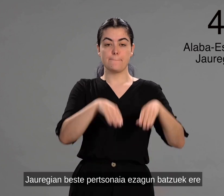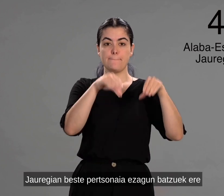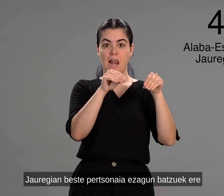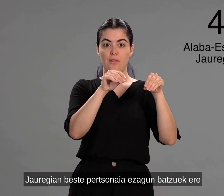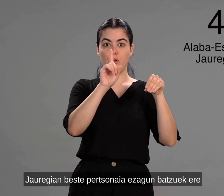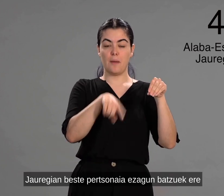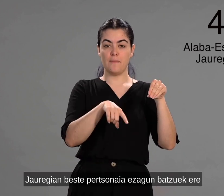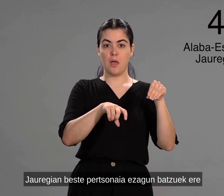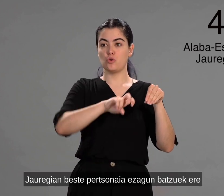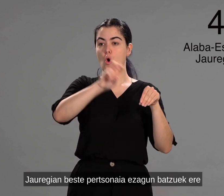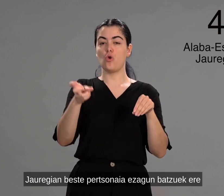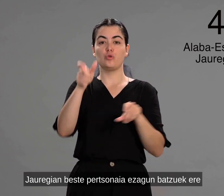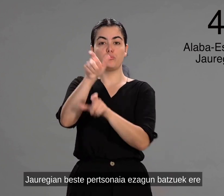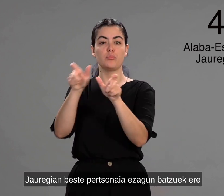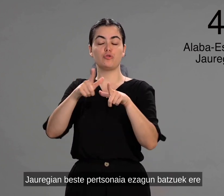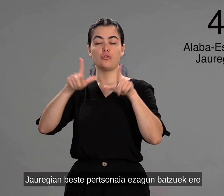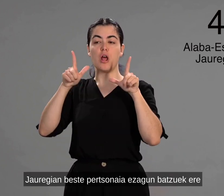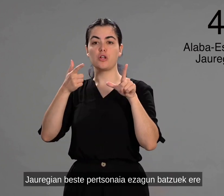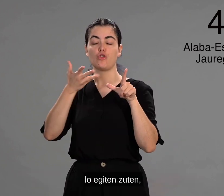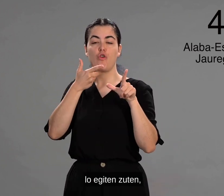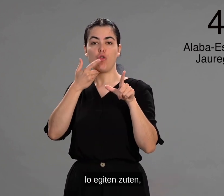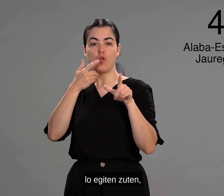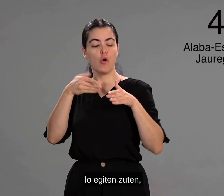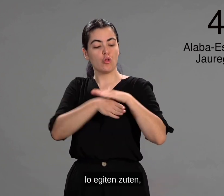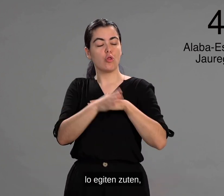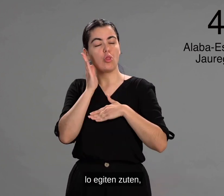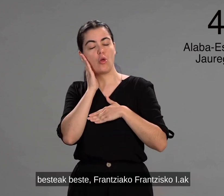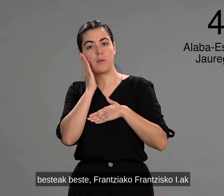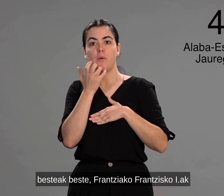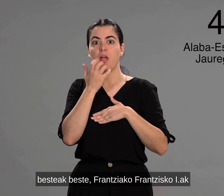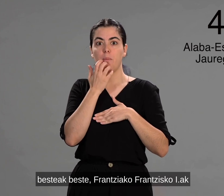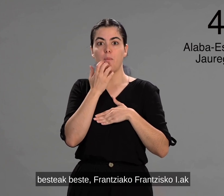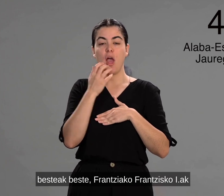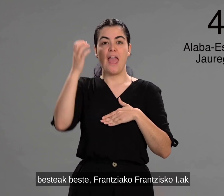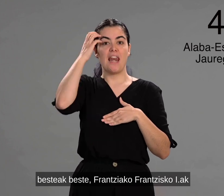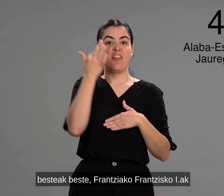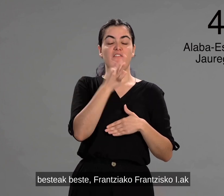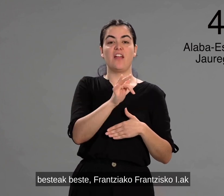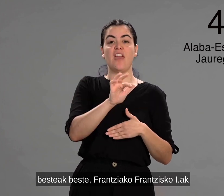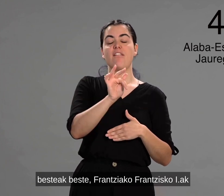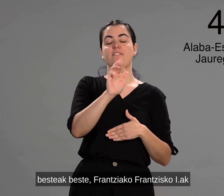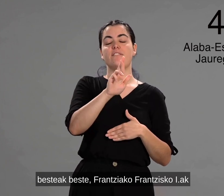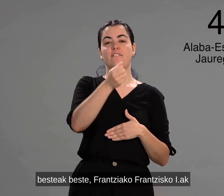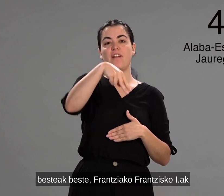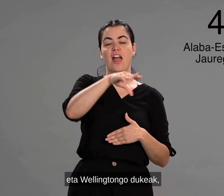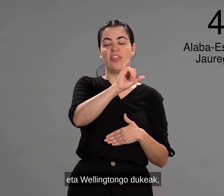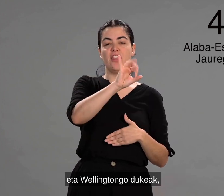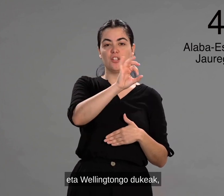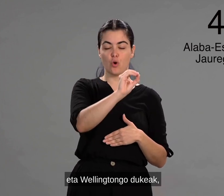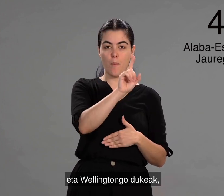Jauregian, beste pertsona jaezagun batzuek ere loegiten zuten. Besteak beste, Frantziako Frantzisko lehenengoak eta Wellington